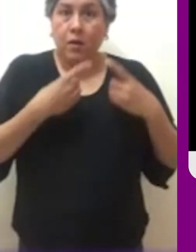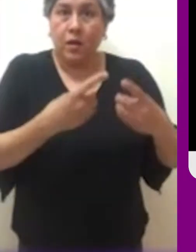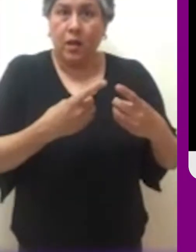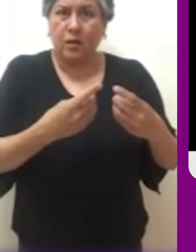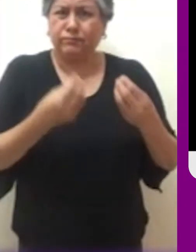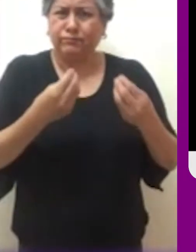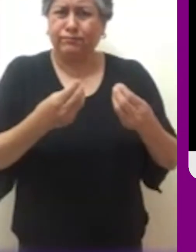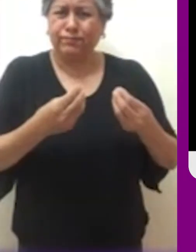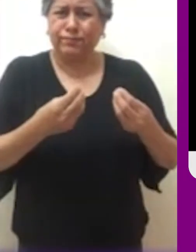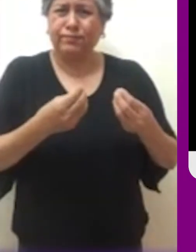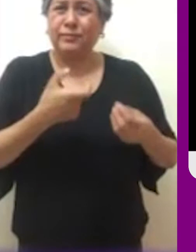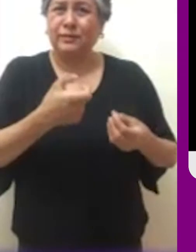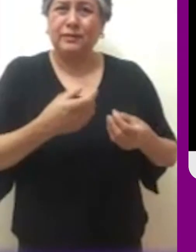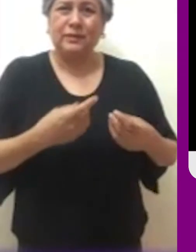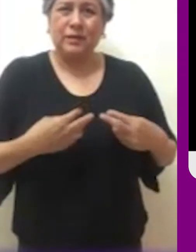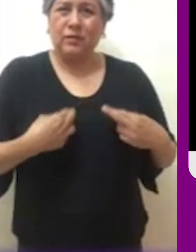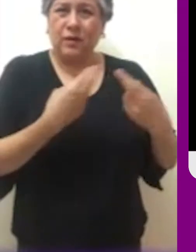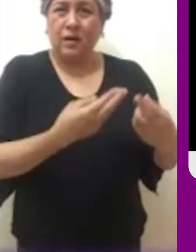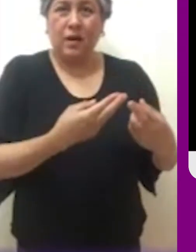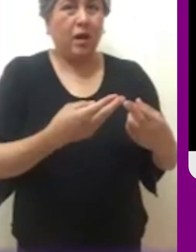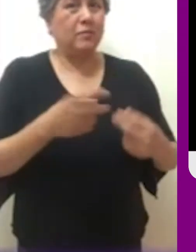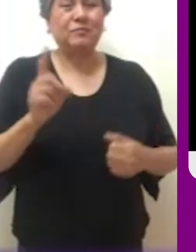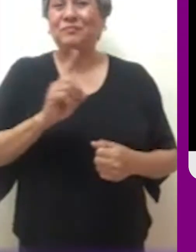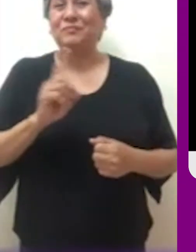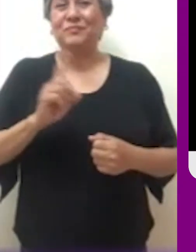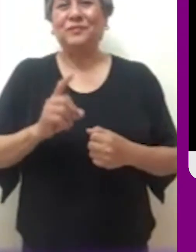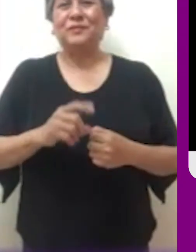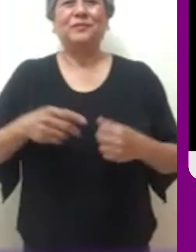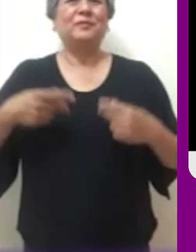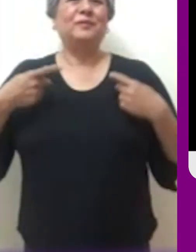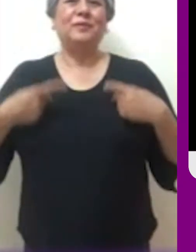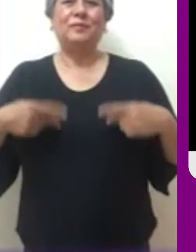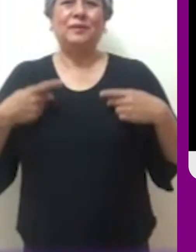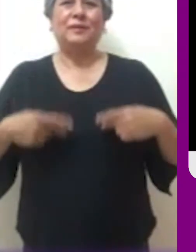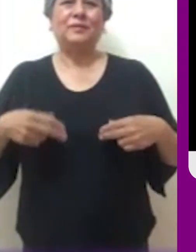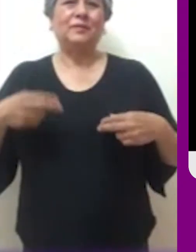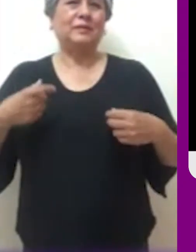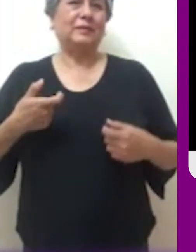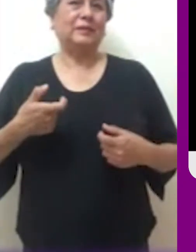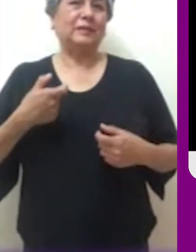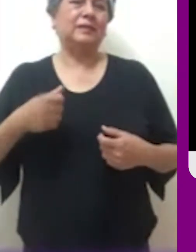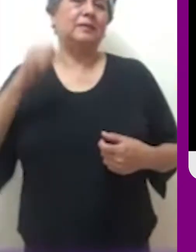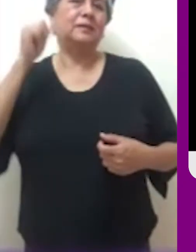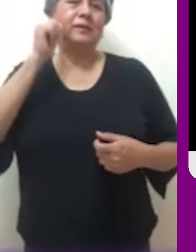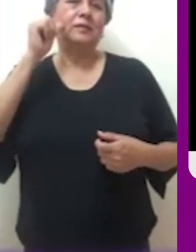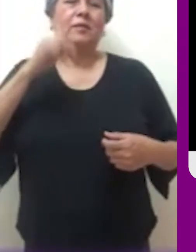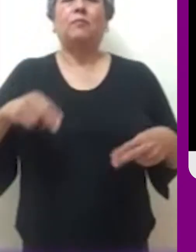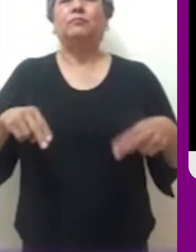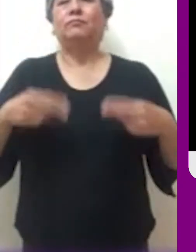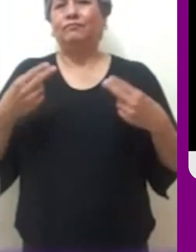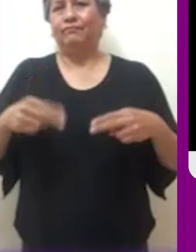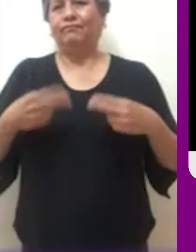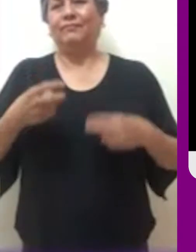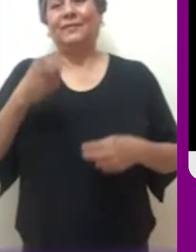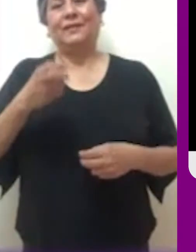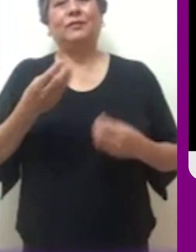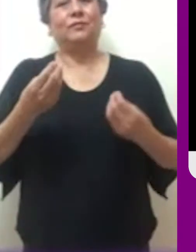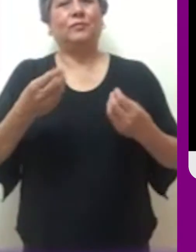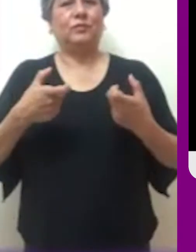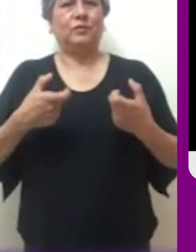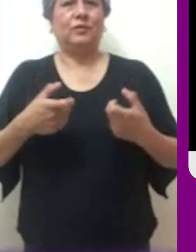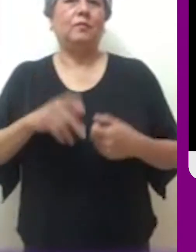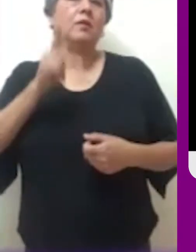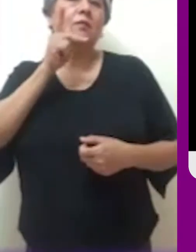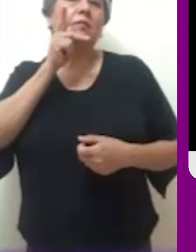mesa. Pero nadie se las da. Los poderosos hasta con las migajas quieren hacer negocio. El Papa Francisco